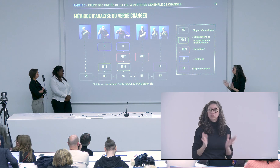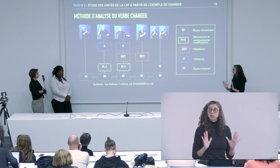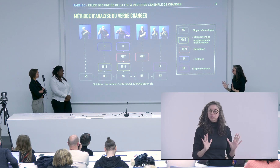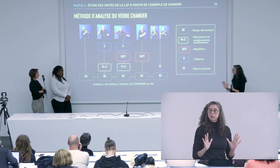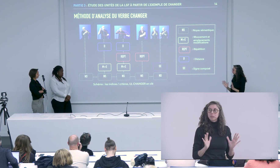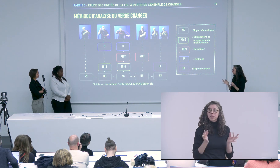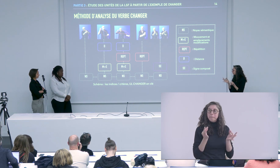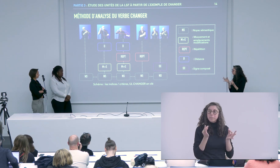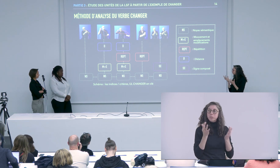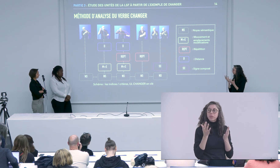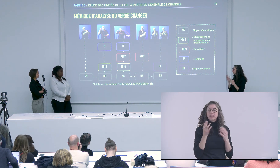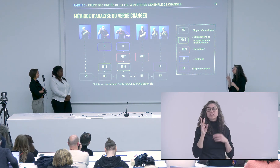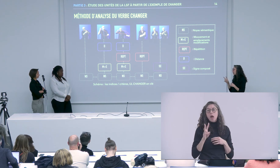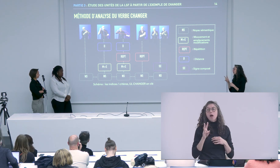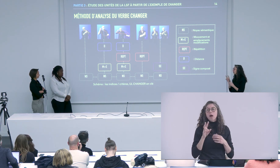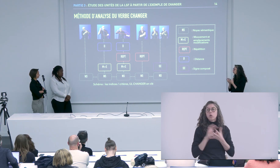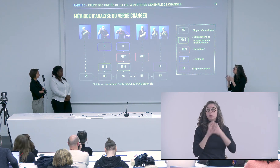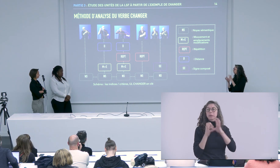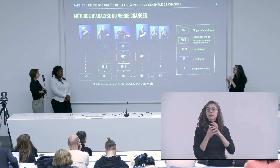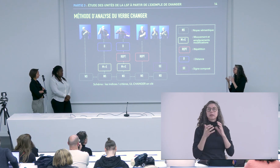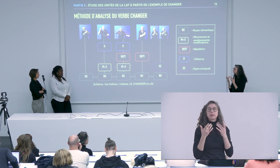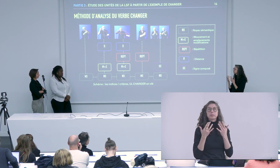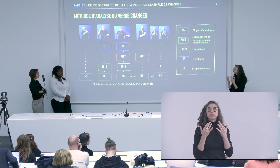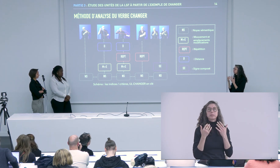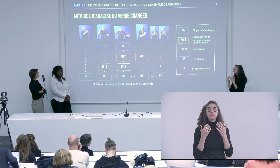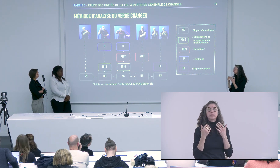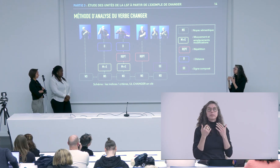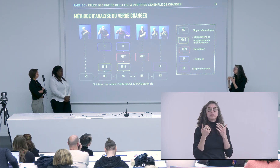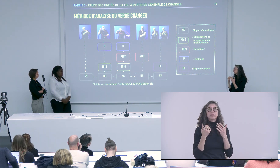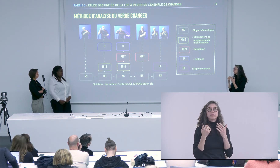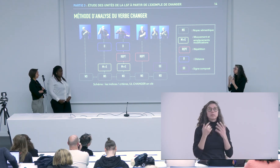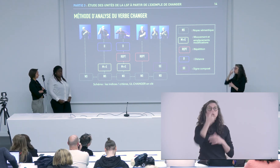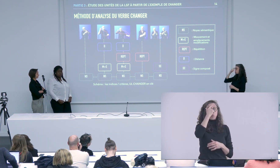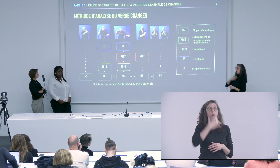ça va fonctionner ou pas et ça c'est une question à laquelle je ne peux pas répondre aujourd'hui